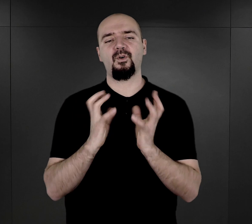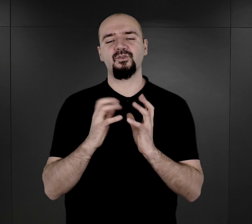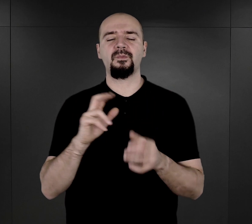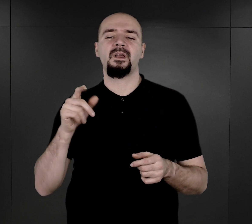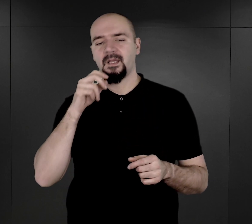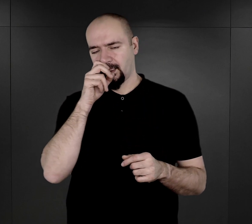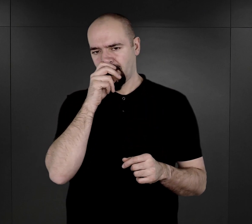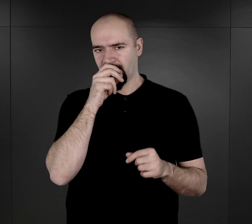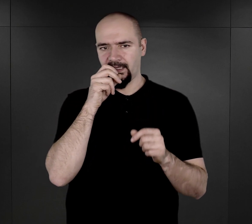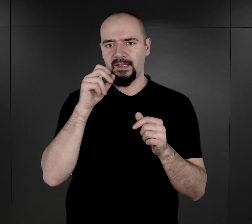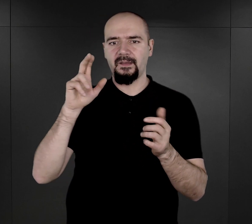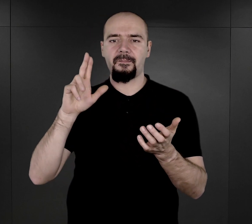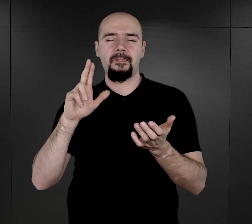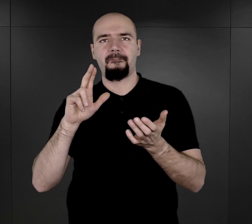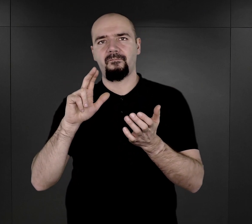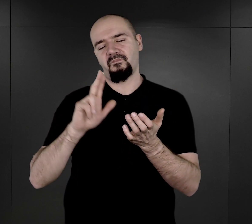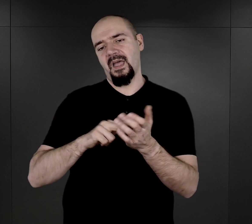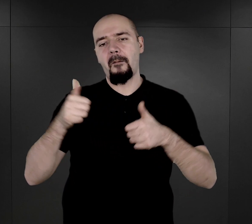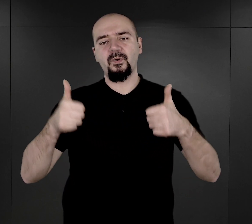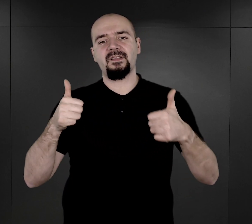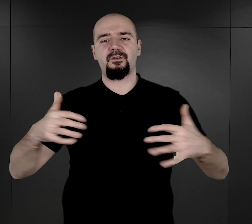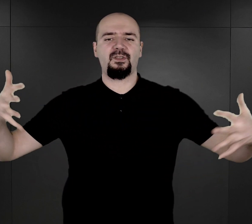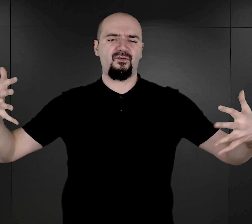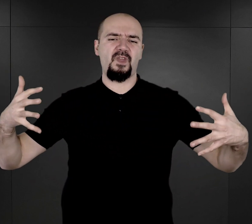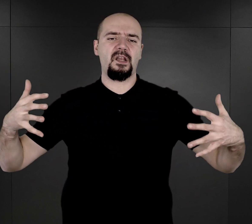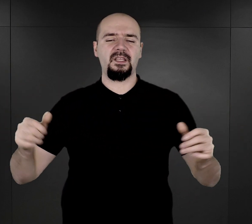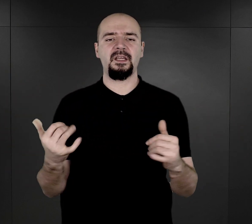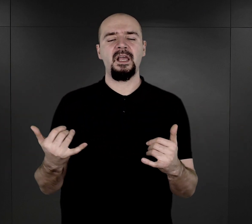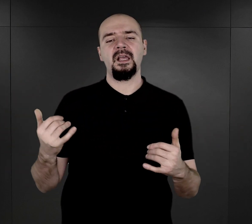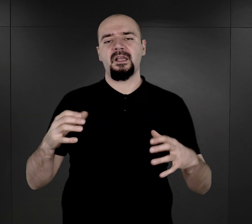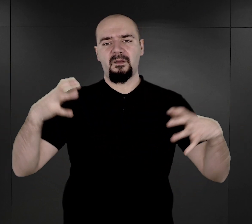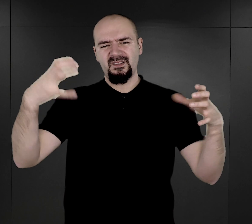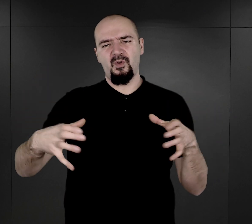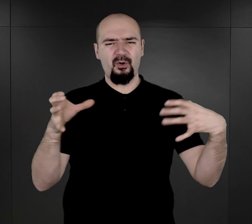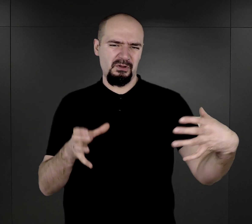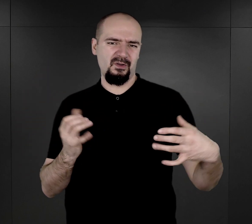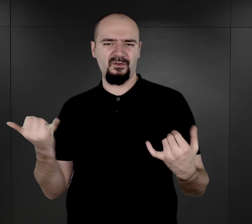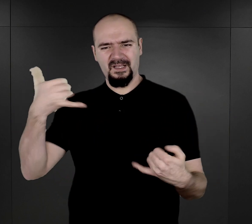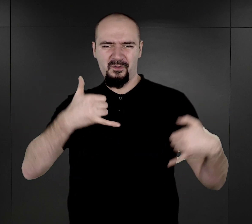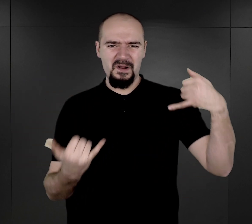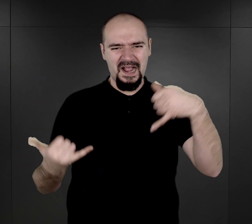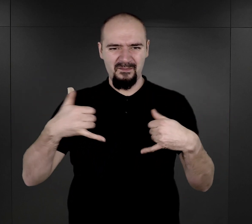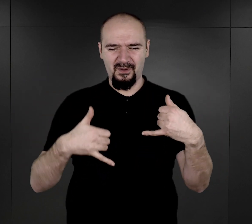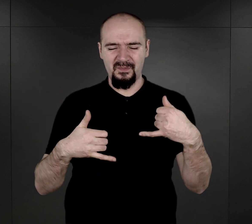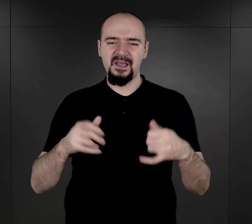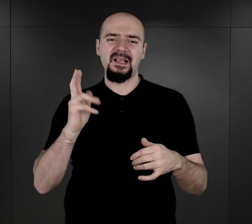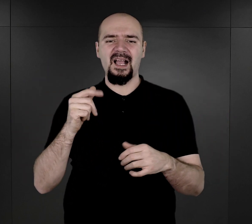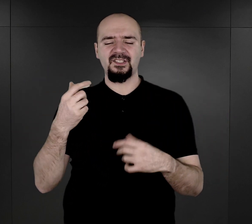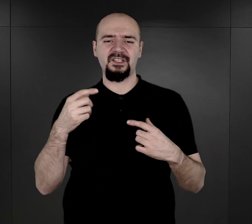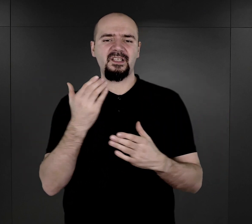ustawieniu takich wielkich kadzi wypełnionych różnego rodzaju substancjami. Romowie musieli zdjąć ubranie,